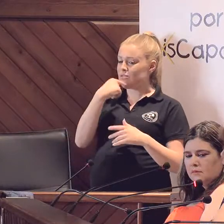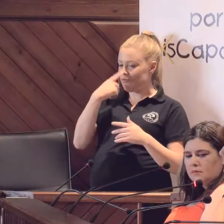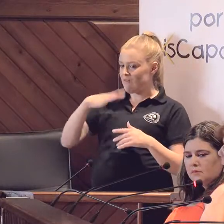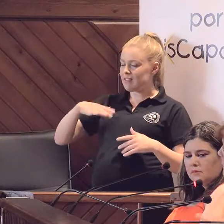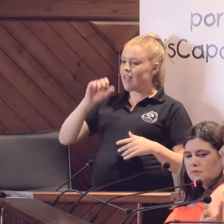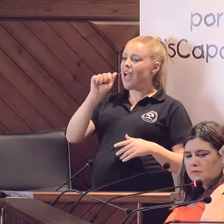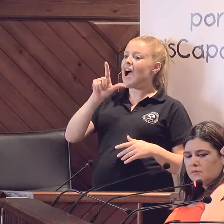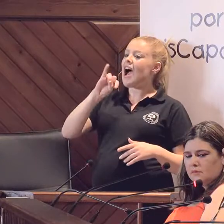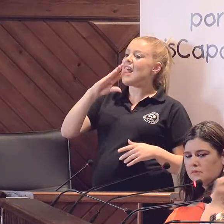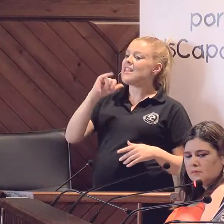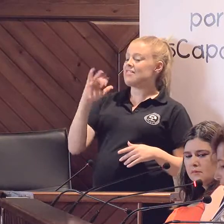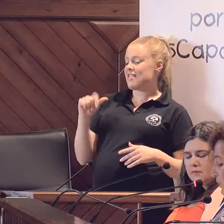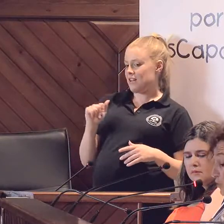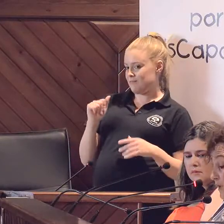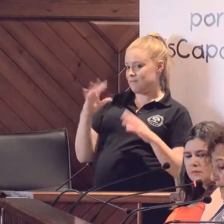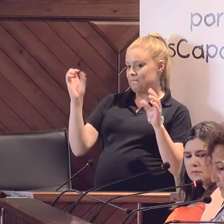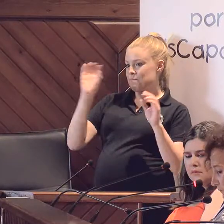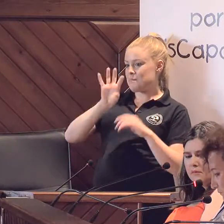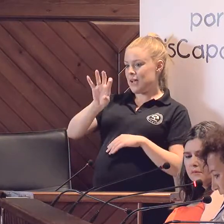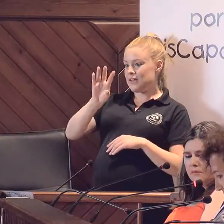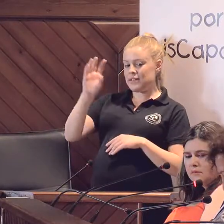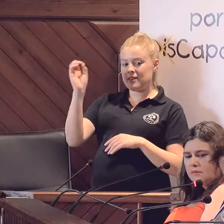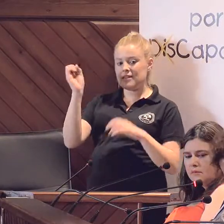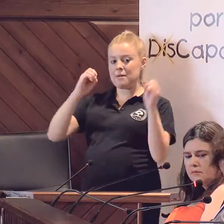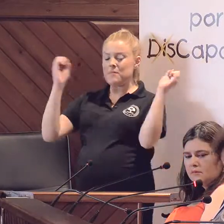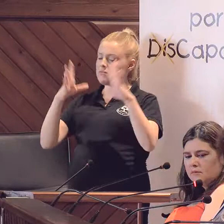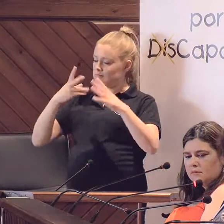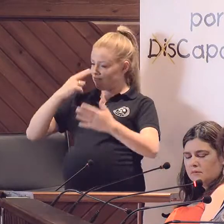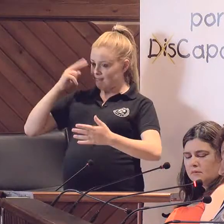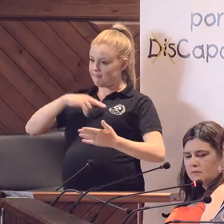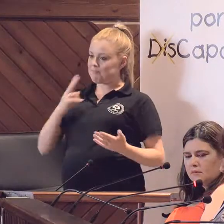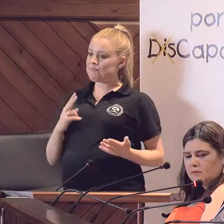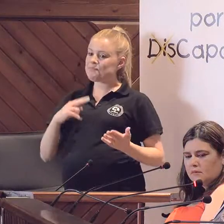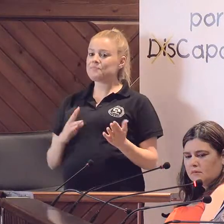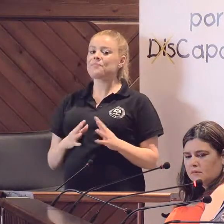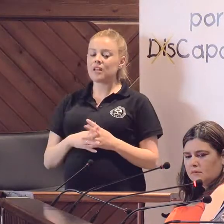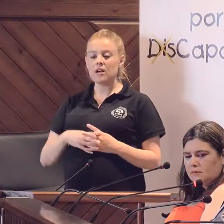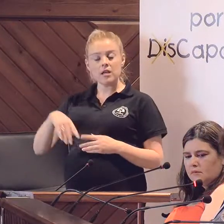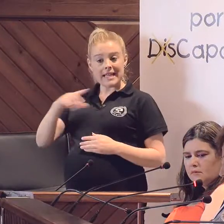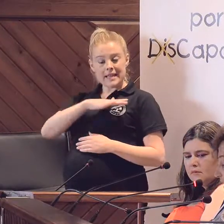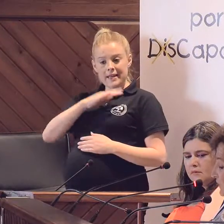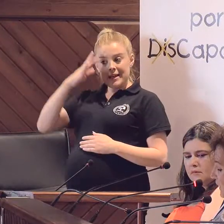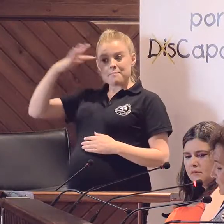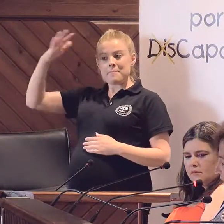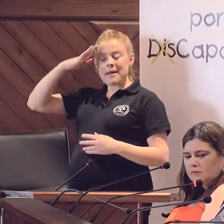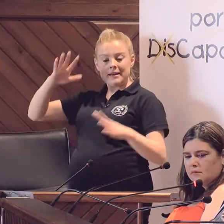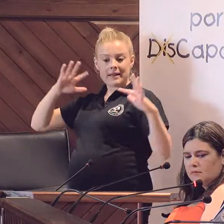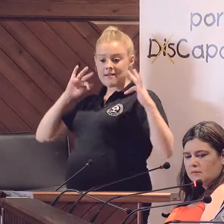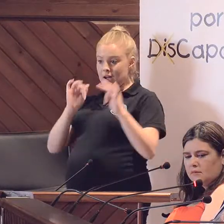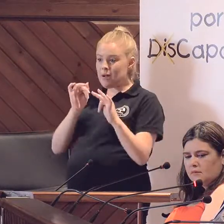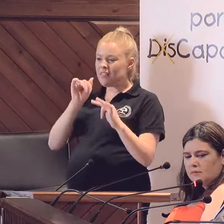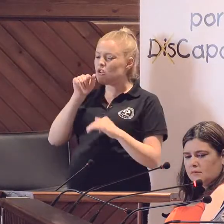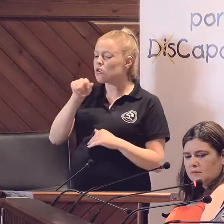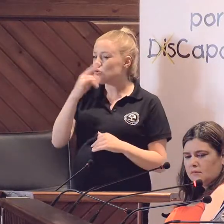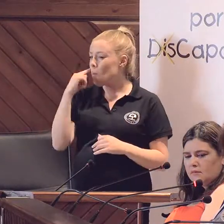es un poco enreversado, pero lo voy a dejar. Dice, jamás imagines que eres diferente de lo que